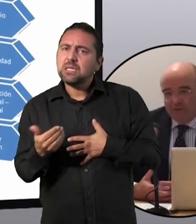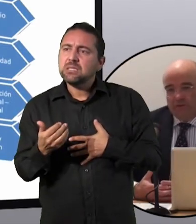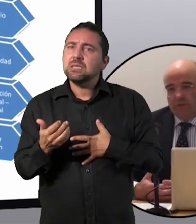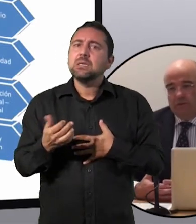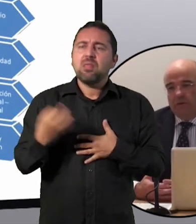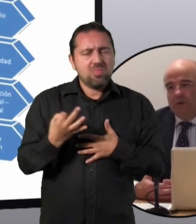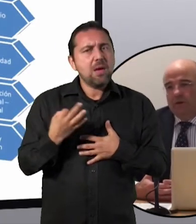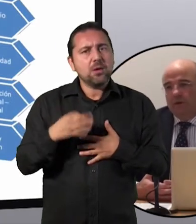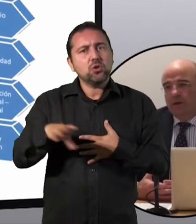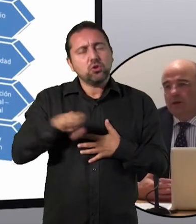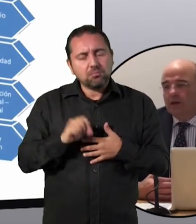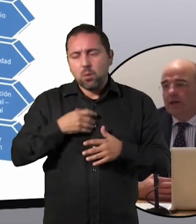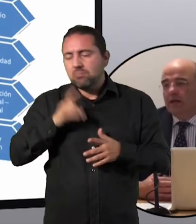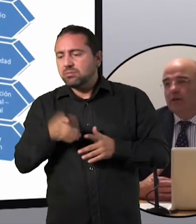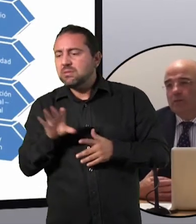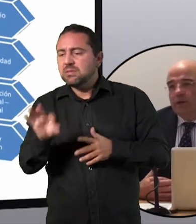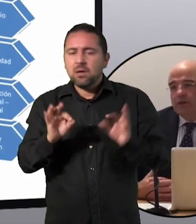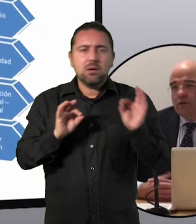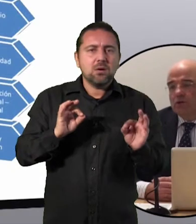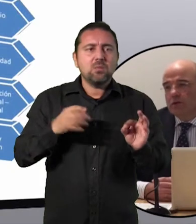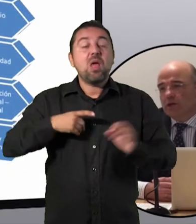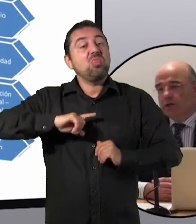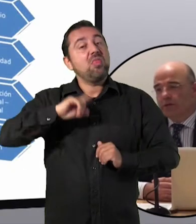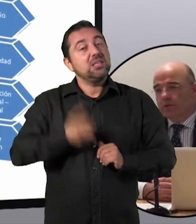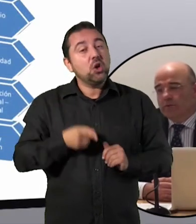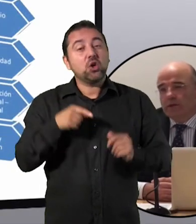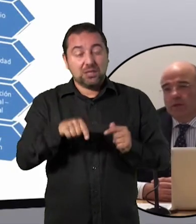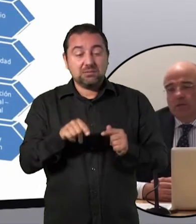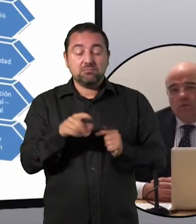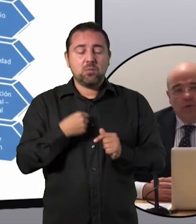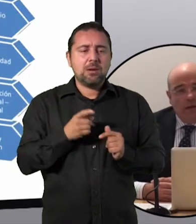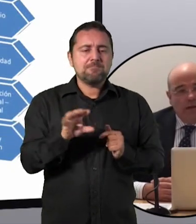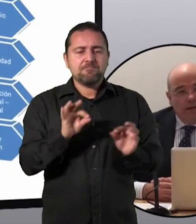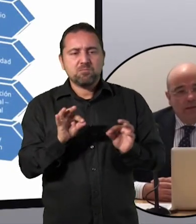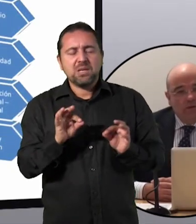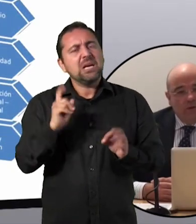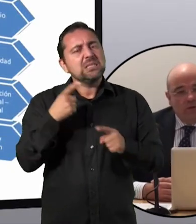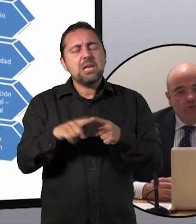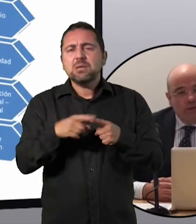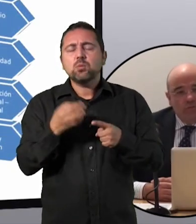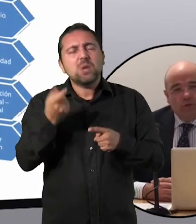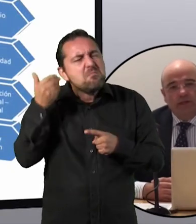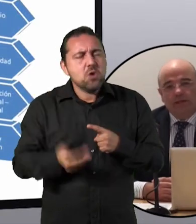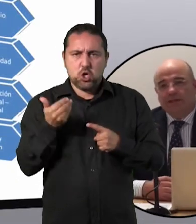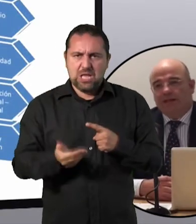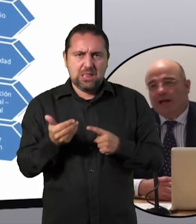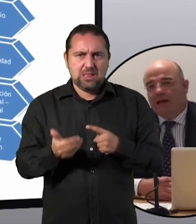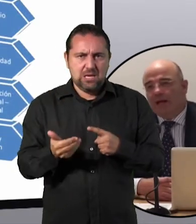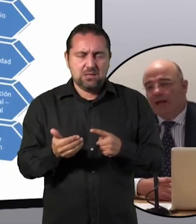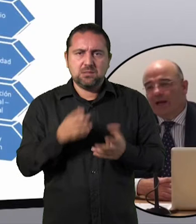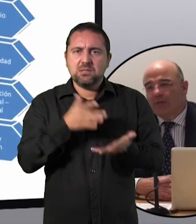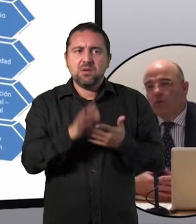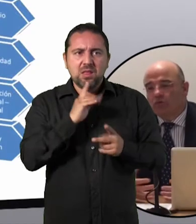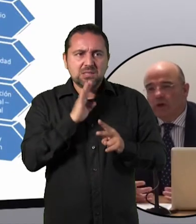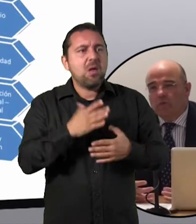importantes. Y la toma de decisiones es seguramente uno de los elementos más importantes de